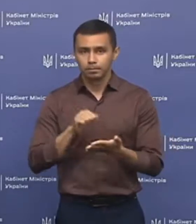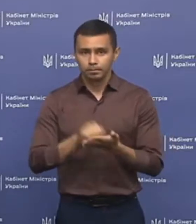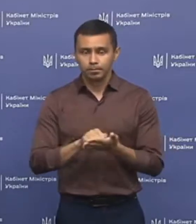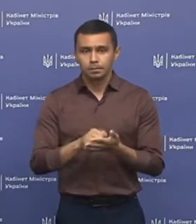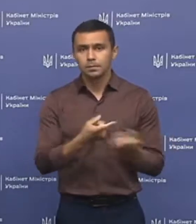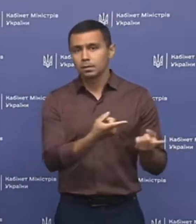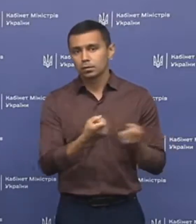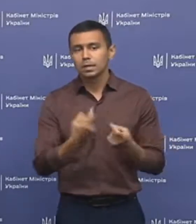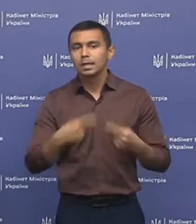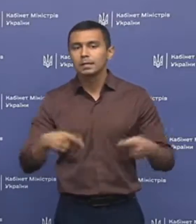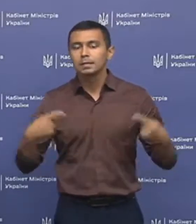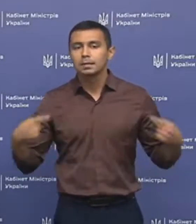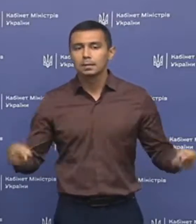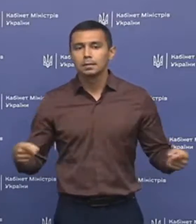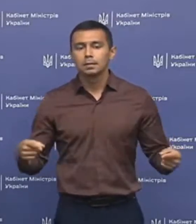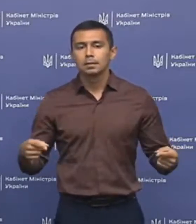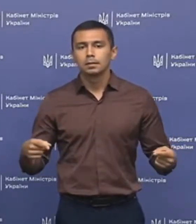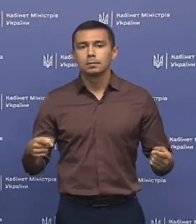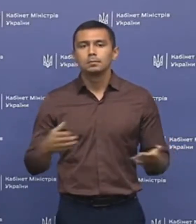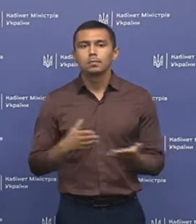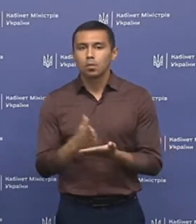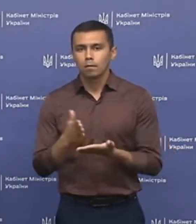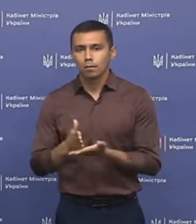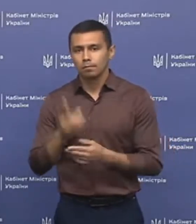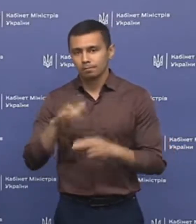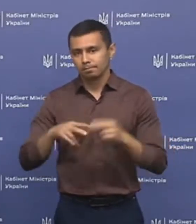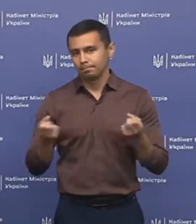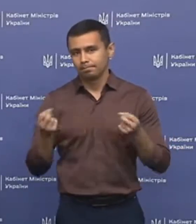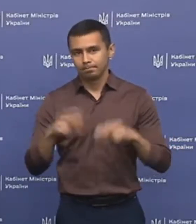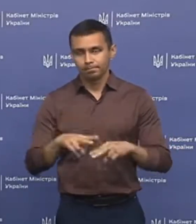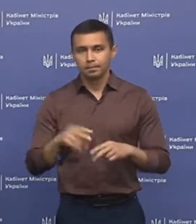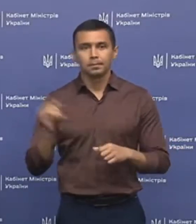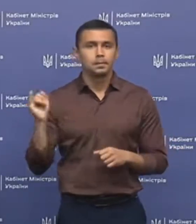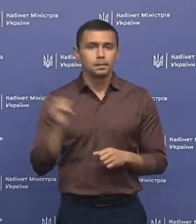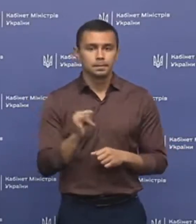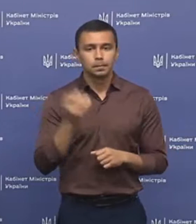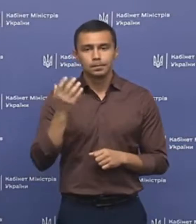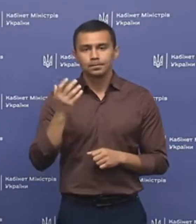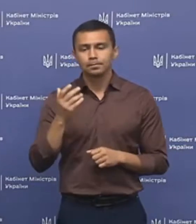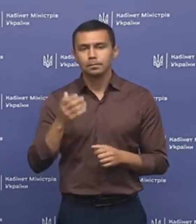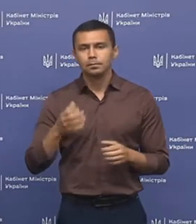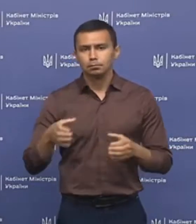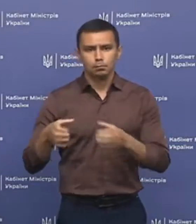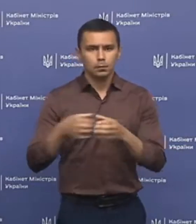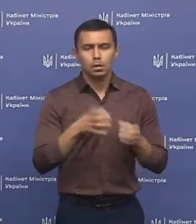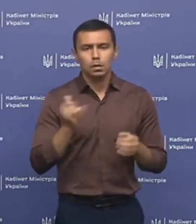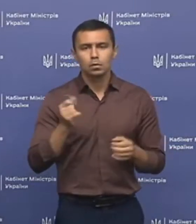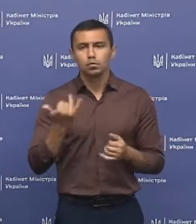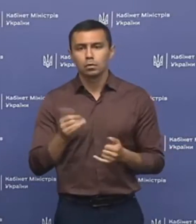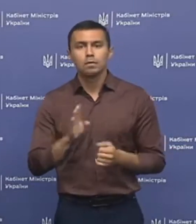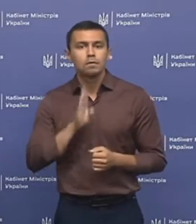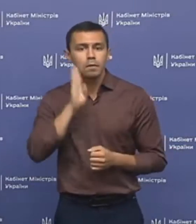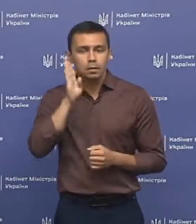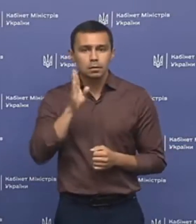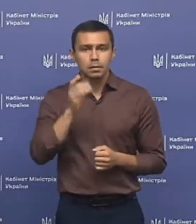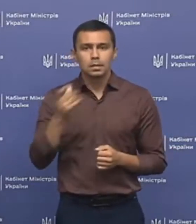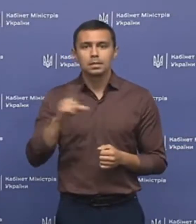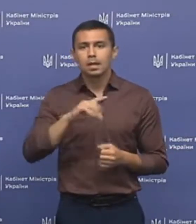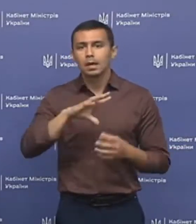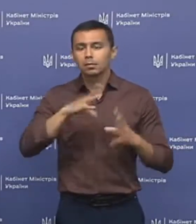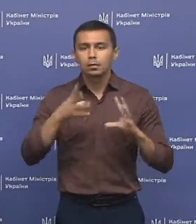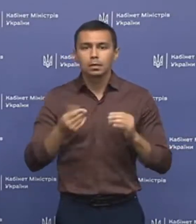залучені різного профилю фахівців. І колегіально, навіть сьогодні вранці, за